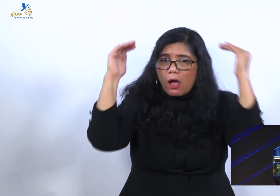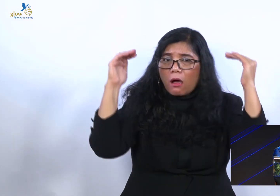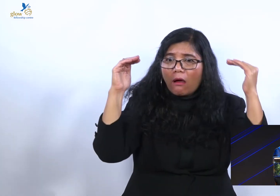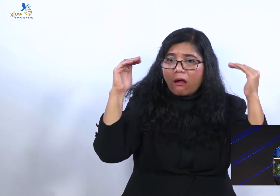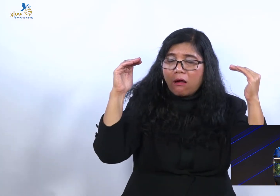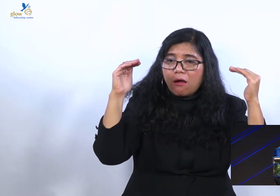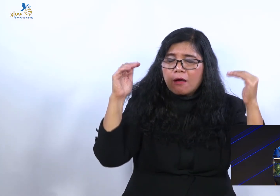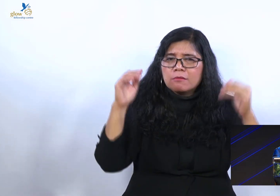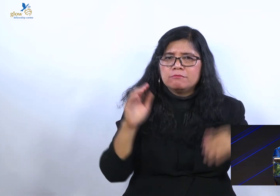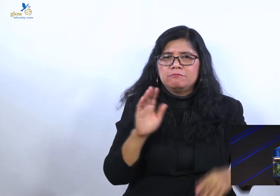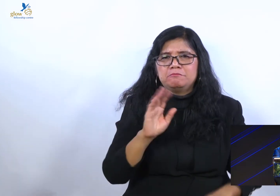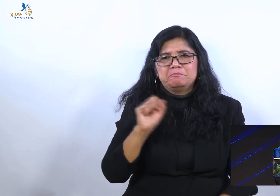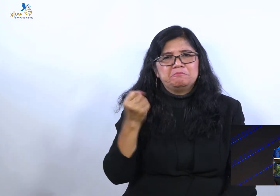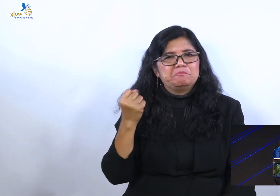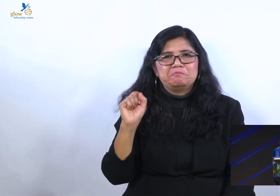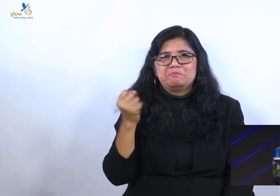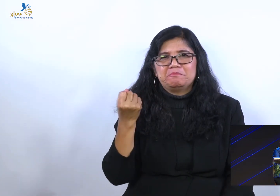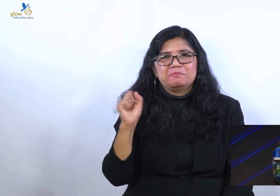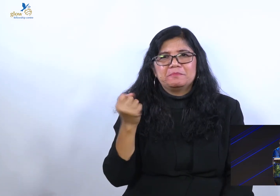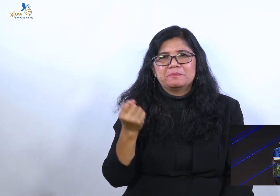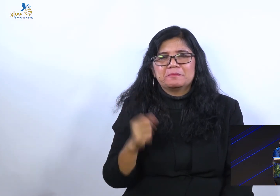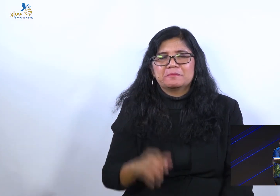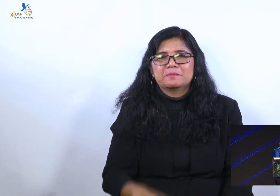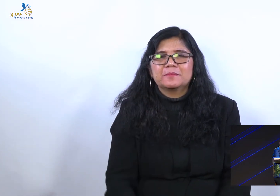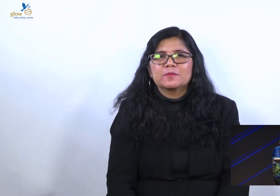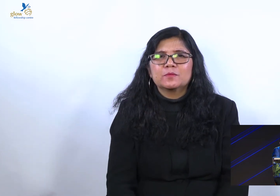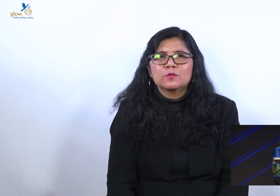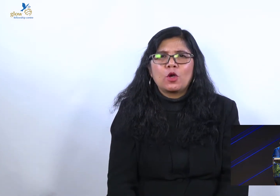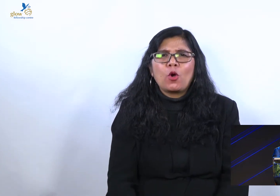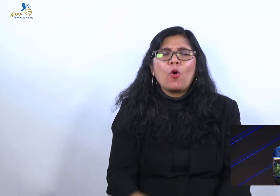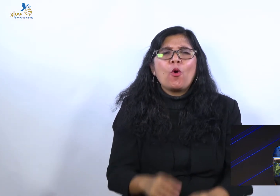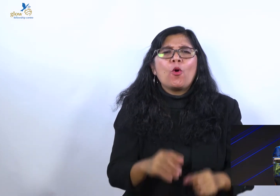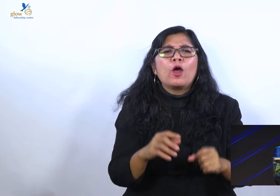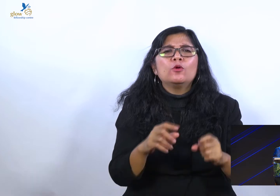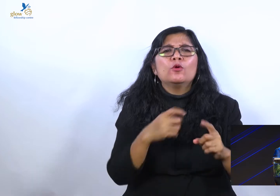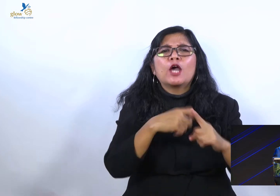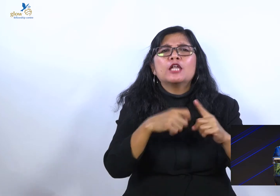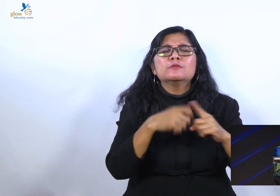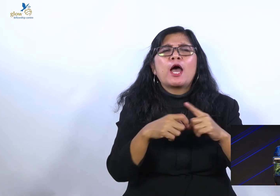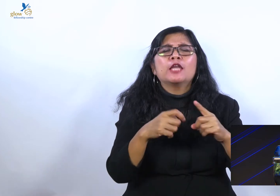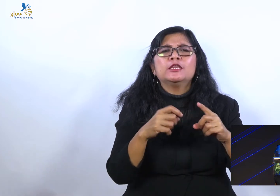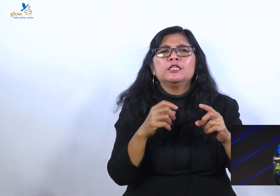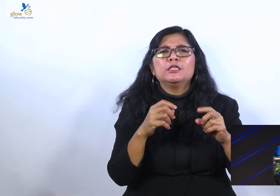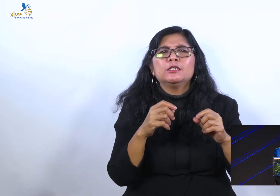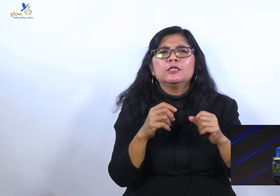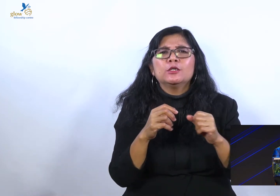Bahwanya kalau saudara dengar orang karismatik lagi pujian, penyembahan itu buat saudara jiji gitu.